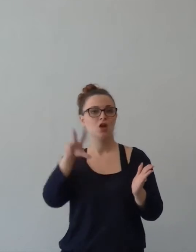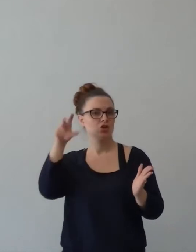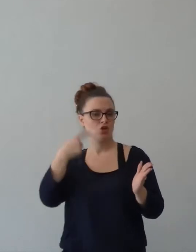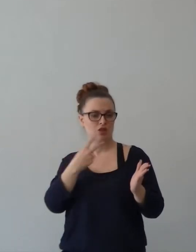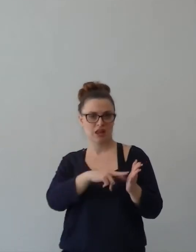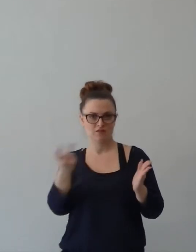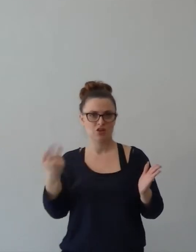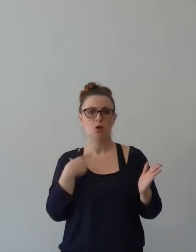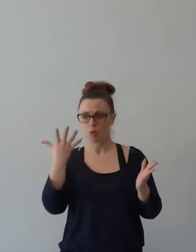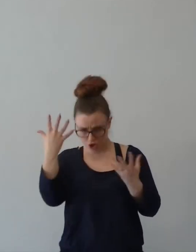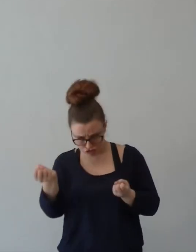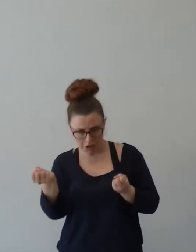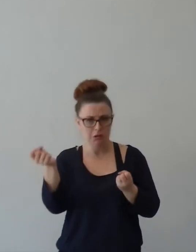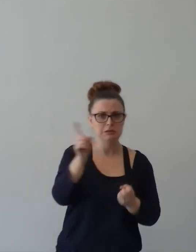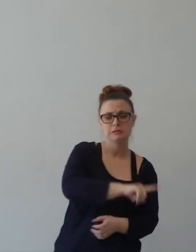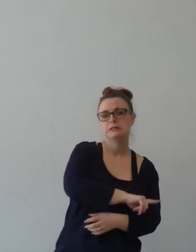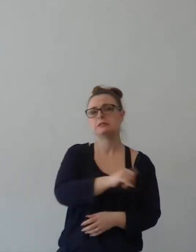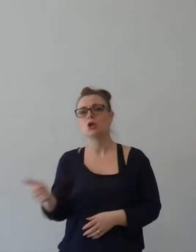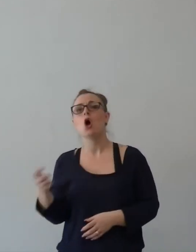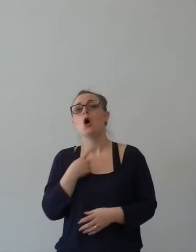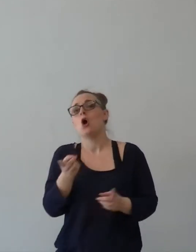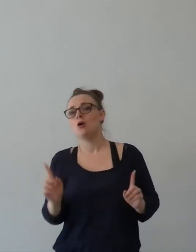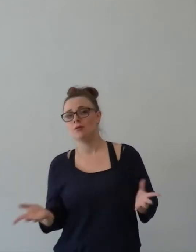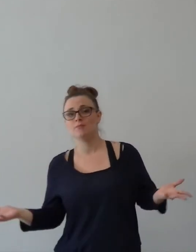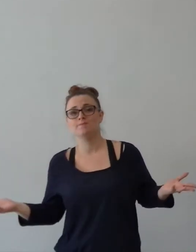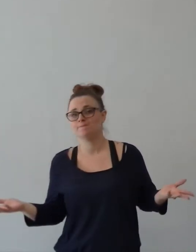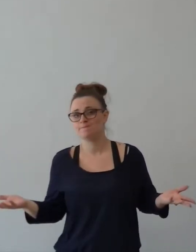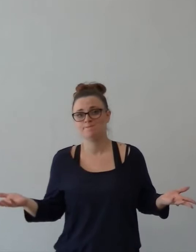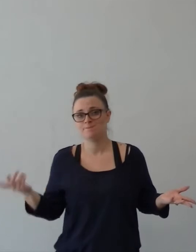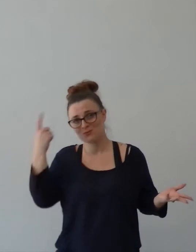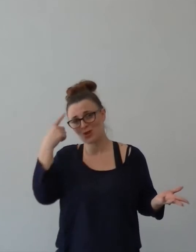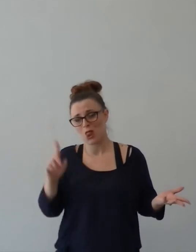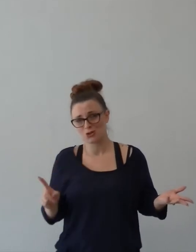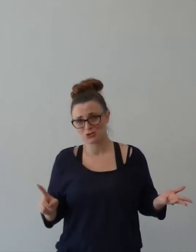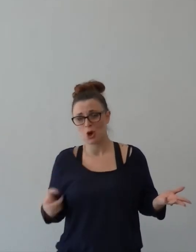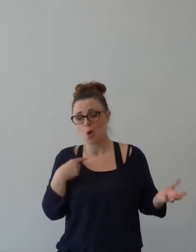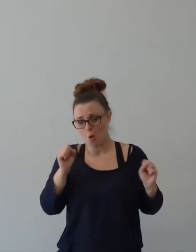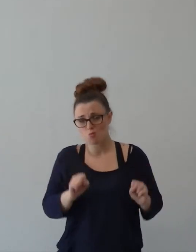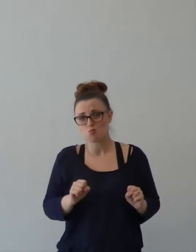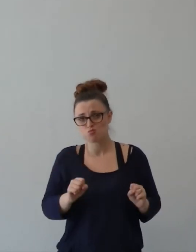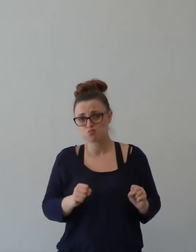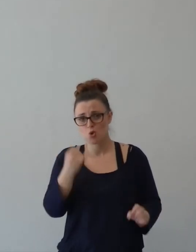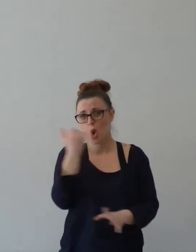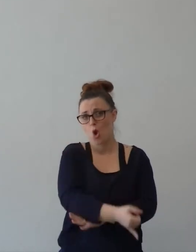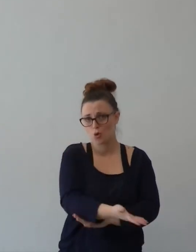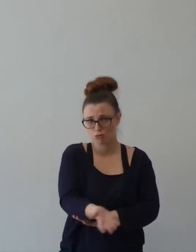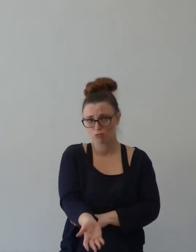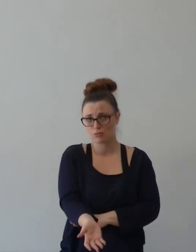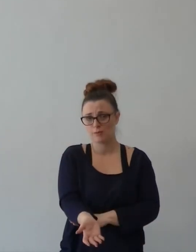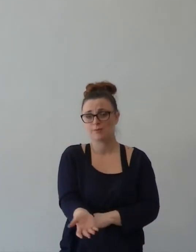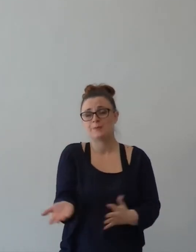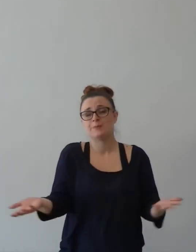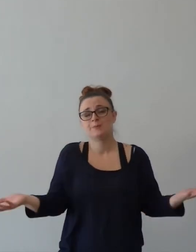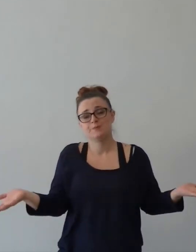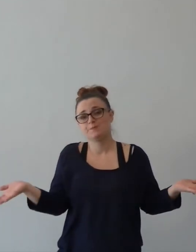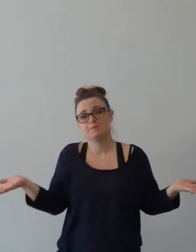accettano. Chi ammazza da quello che te l'ha portato il messaggio? Però è così. La gioia